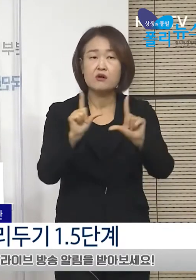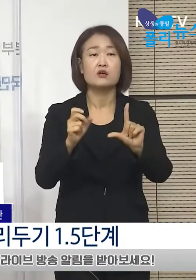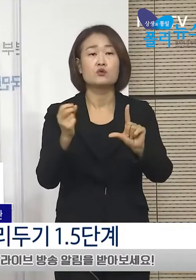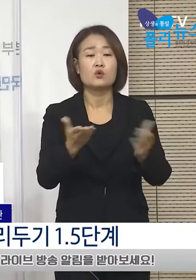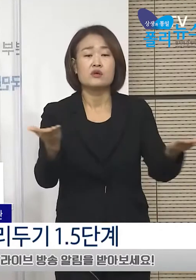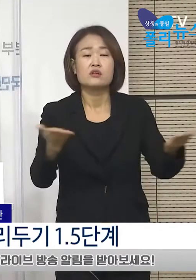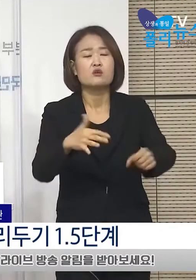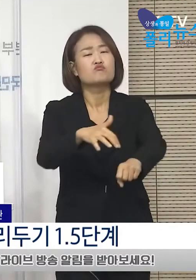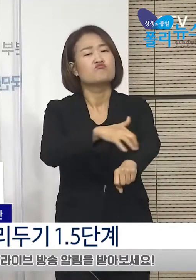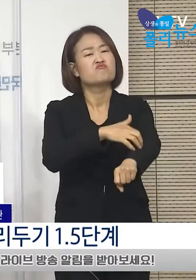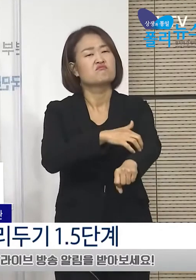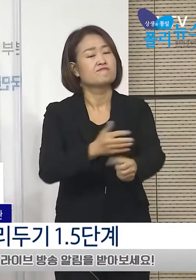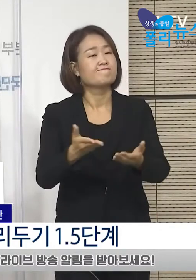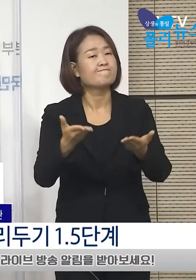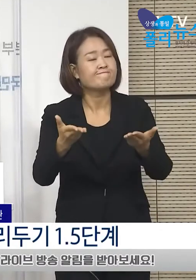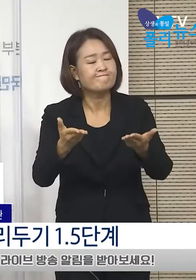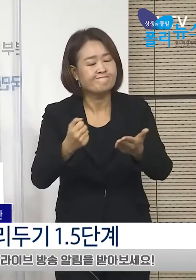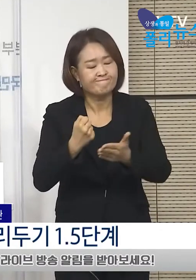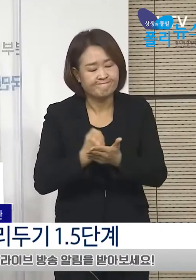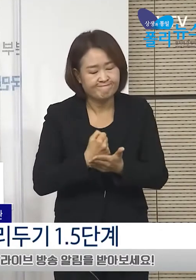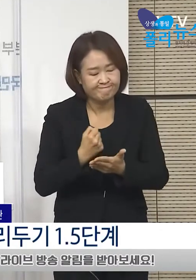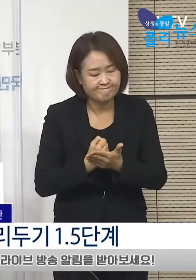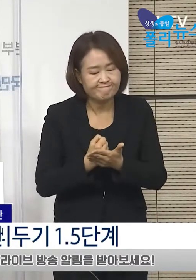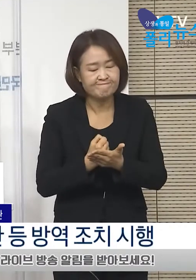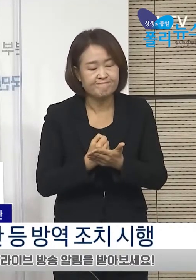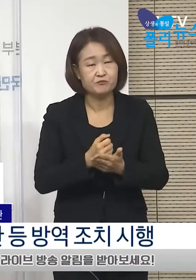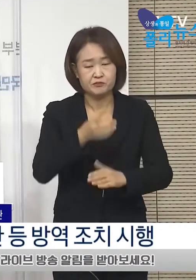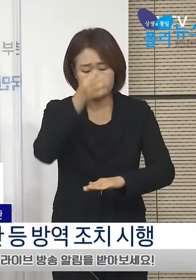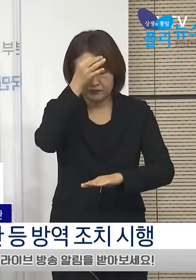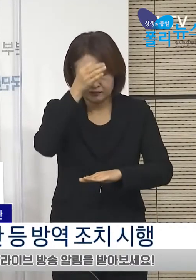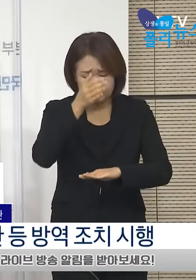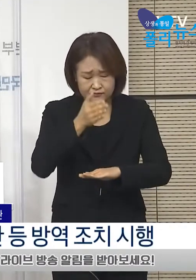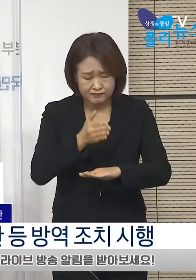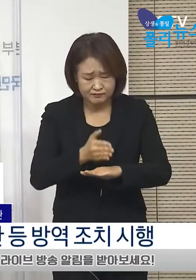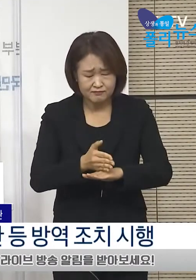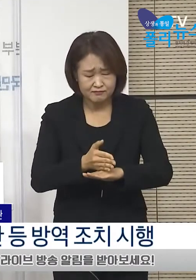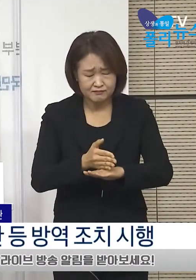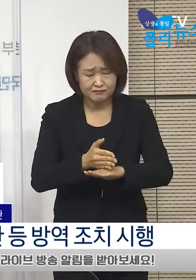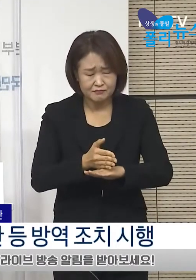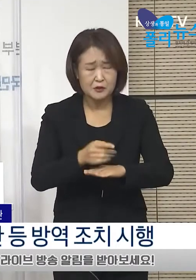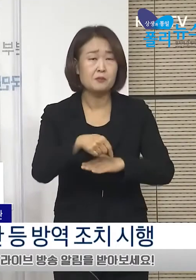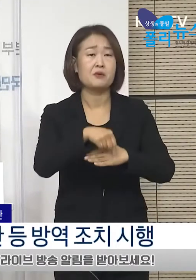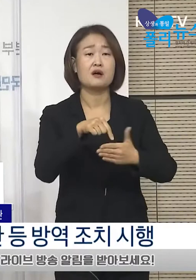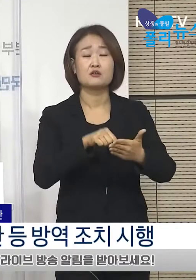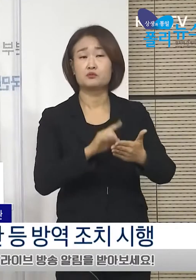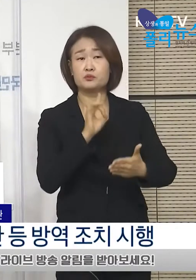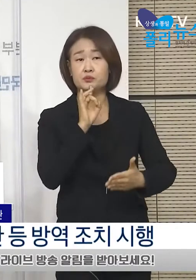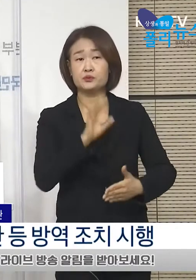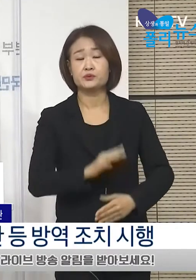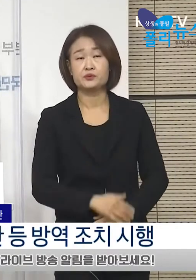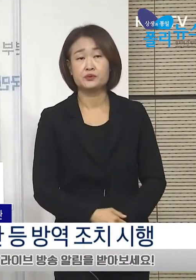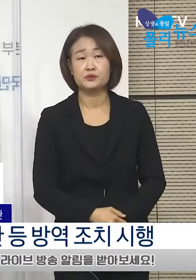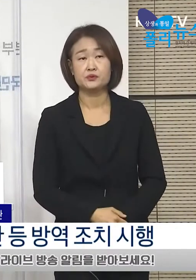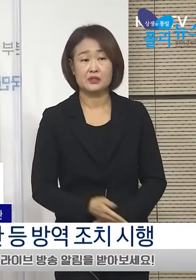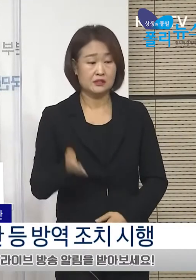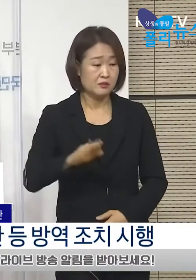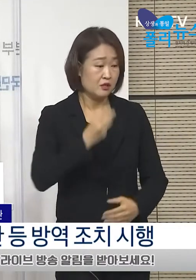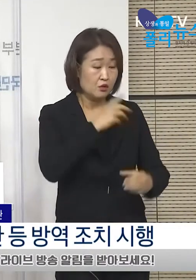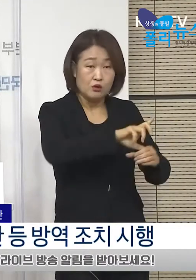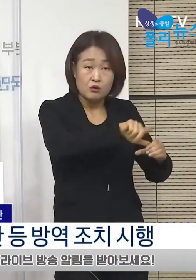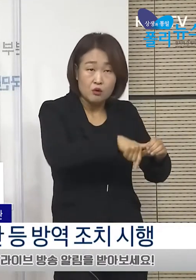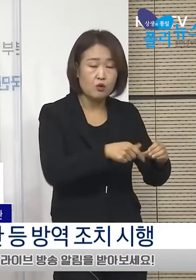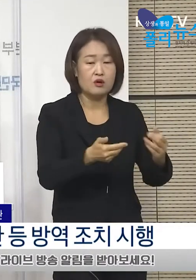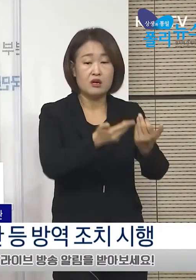불편을 끼쳐들이게 되어 안타까우며 진심으로 송구스럽습니다. 그러나 수도권과